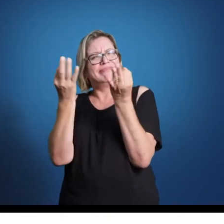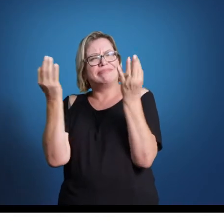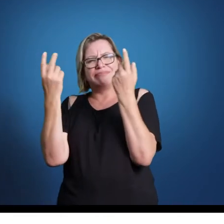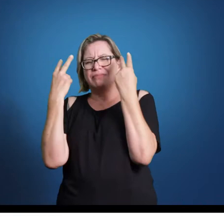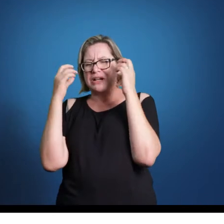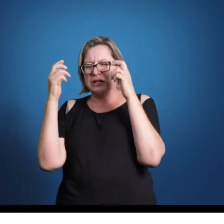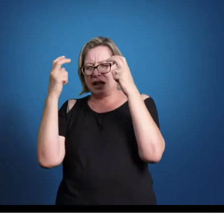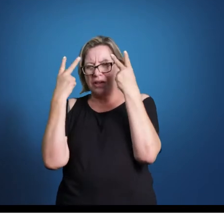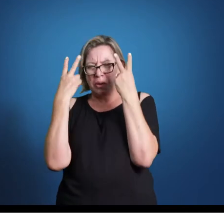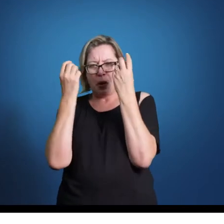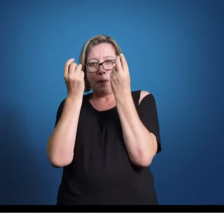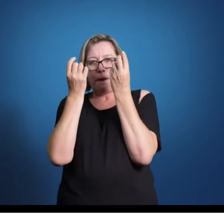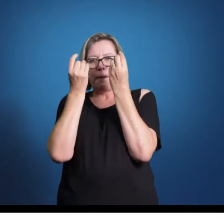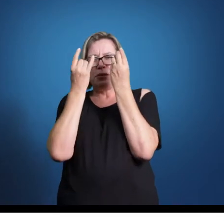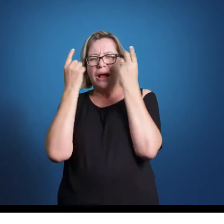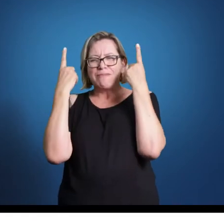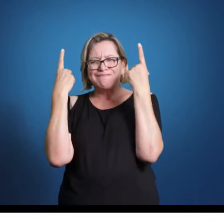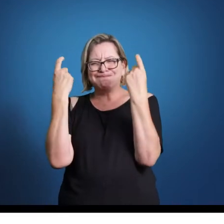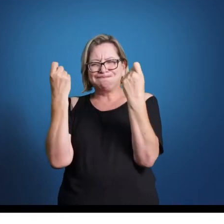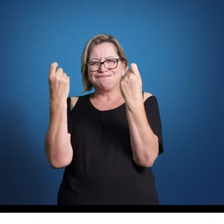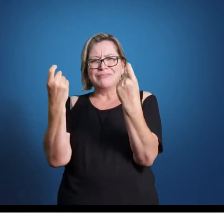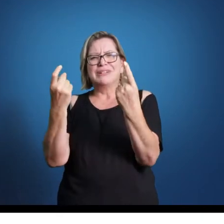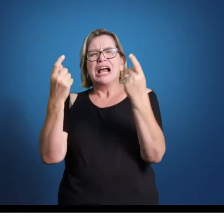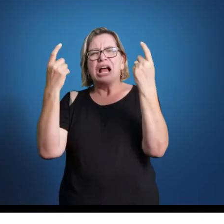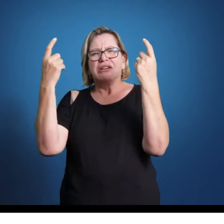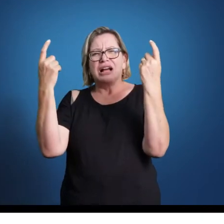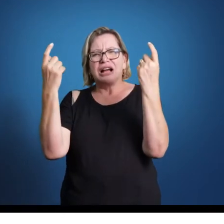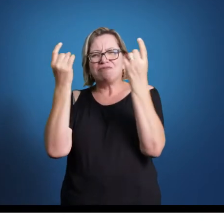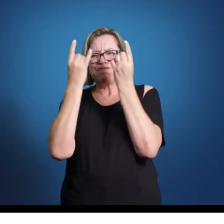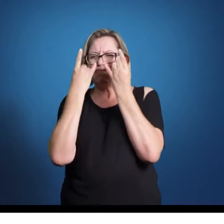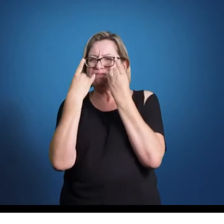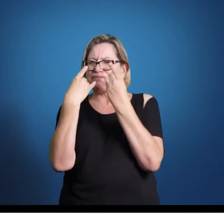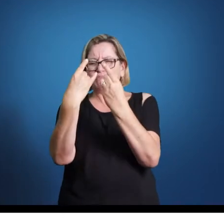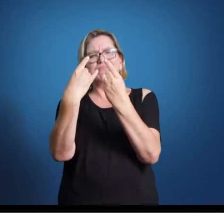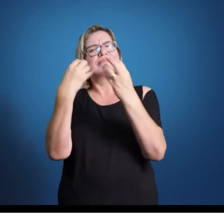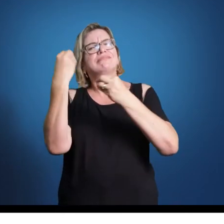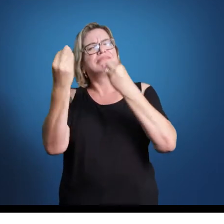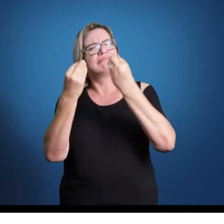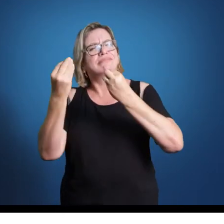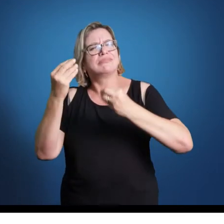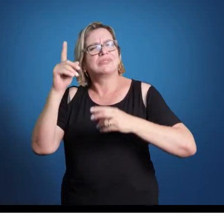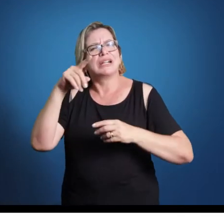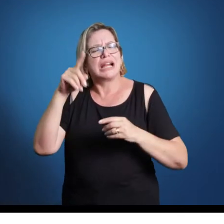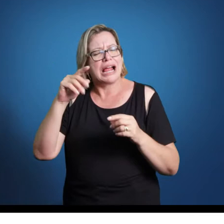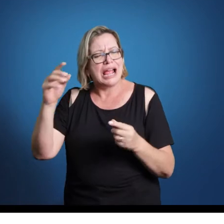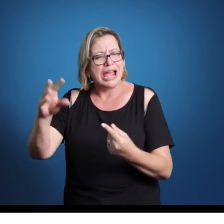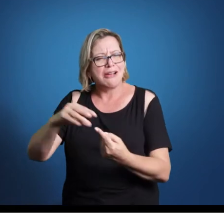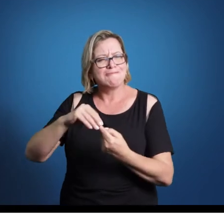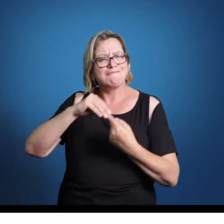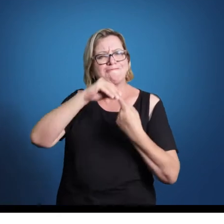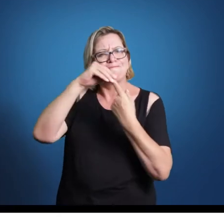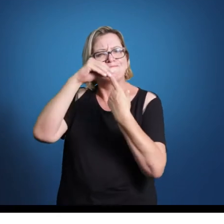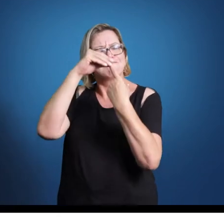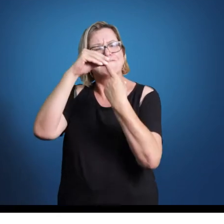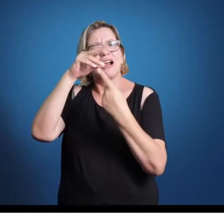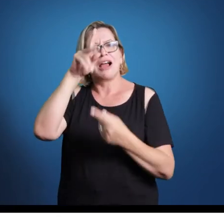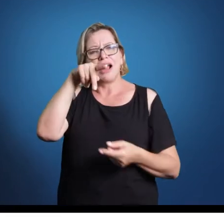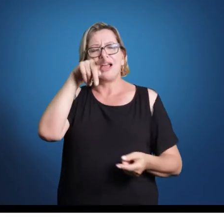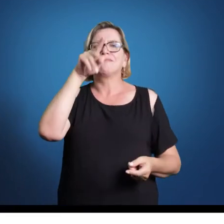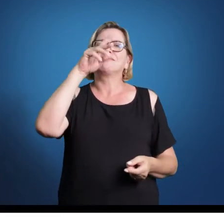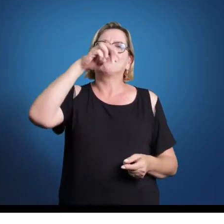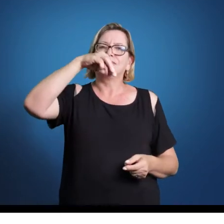amplitude, tem mais dinâmica, porque claramente ela é o personagem principal, fazendo essa analogia com o teatro, por exemplo.